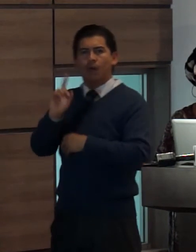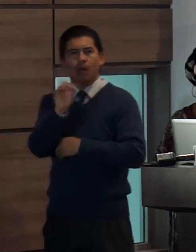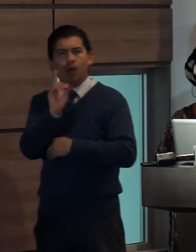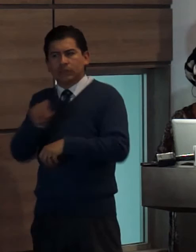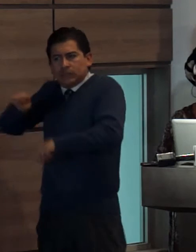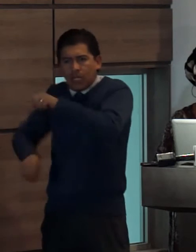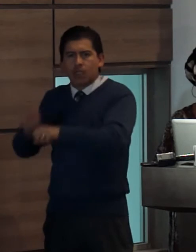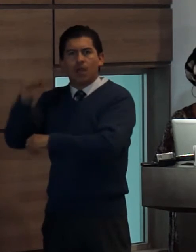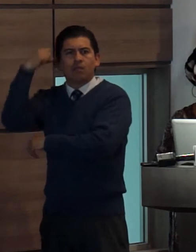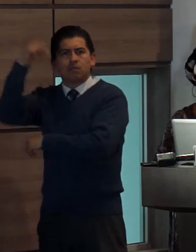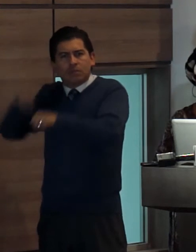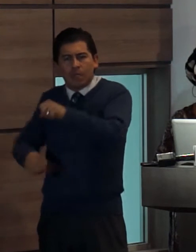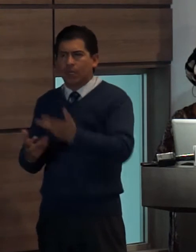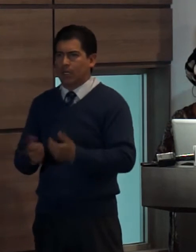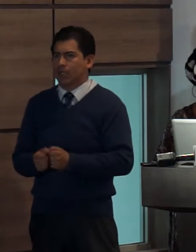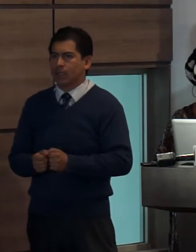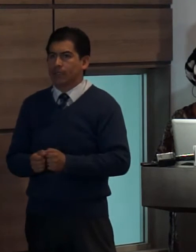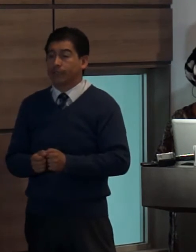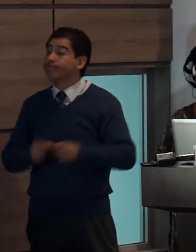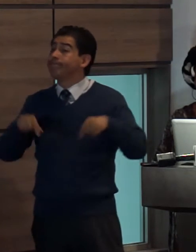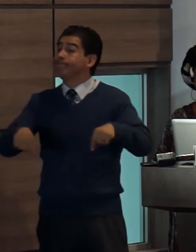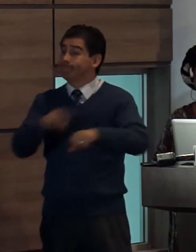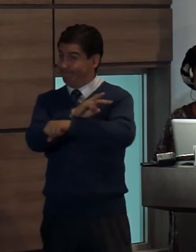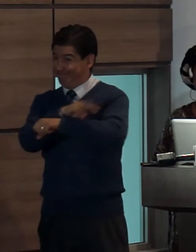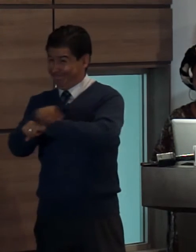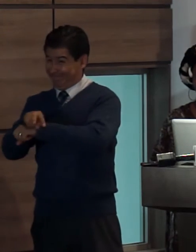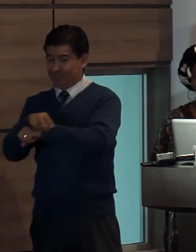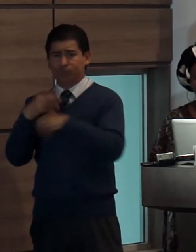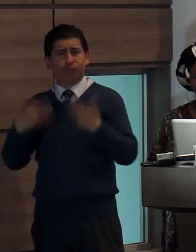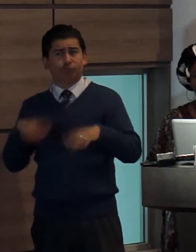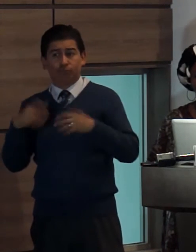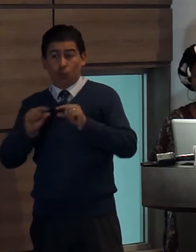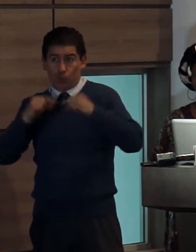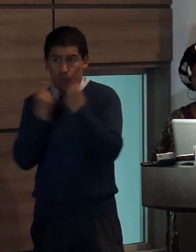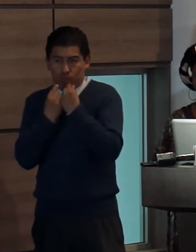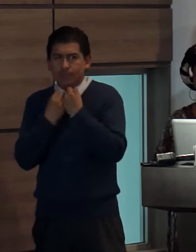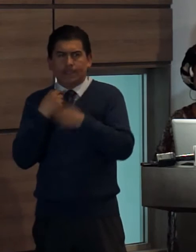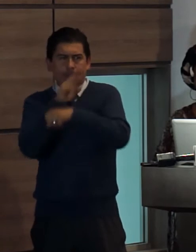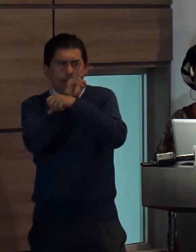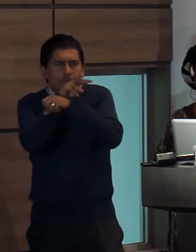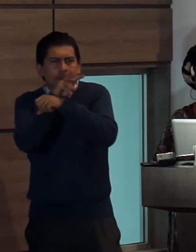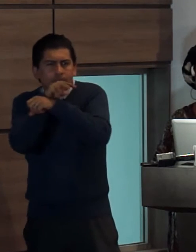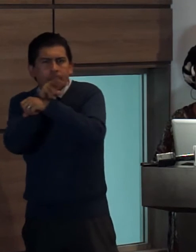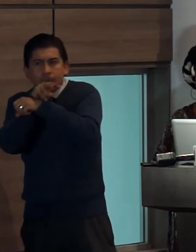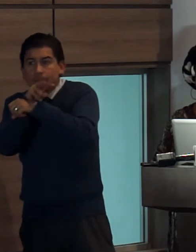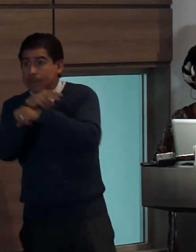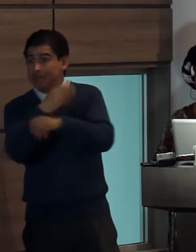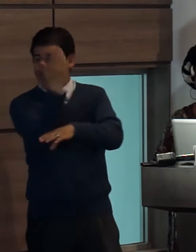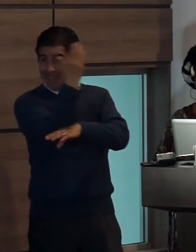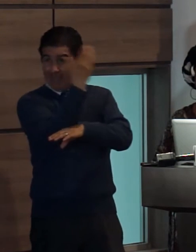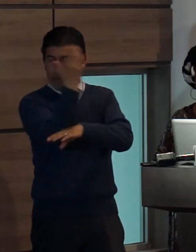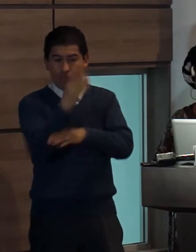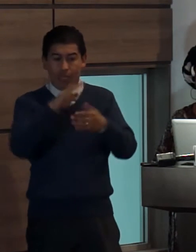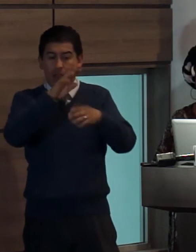y adolescentes el Laboratorio de Comunicación y Derechos Humanos ha observado en la franja de protección